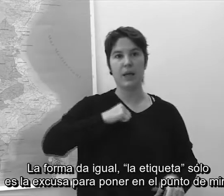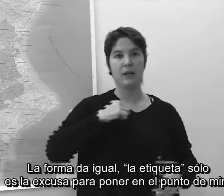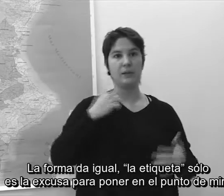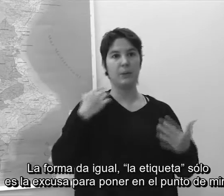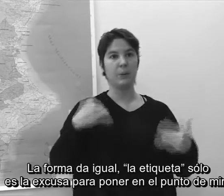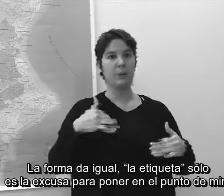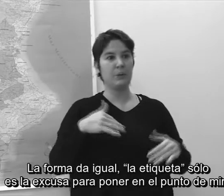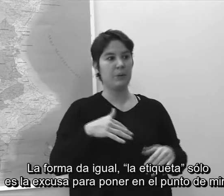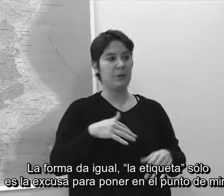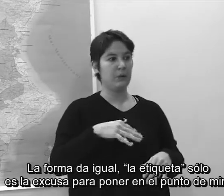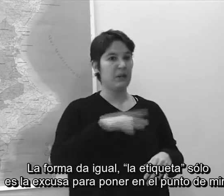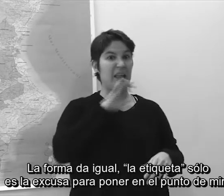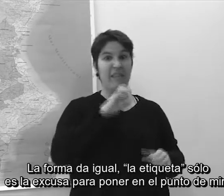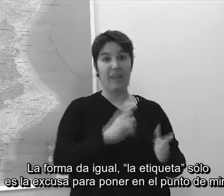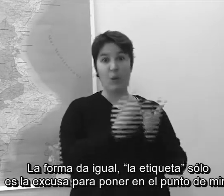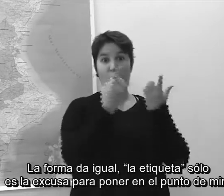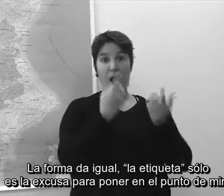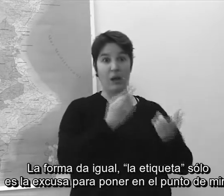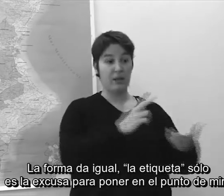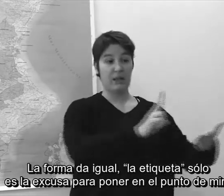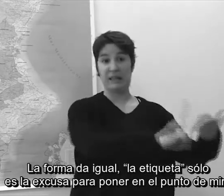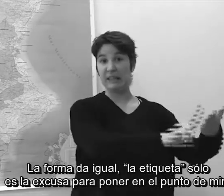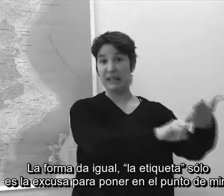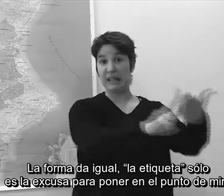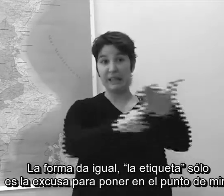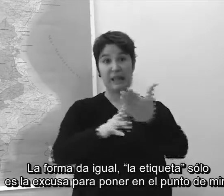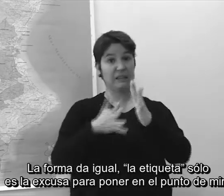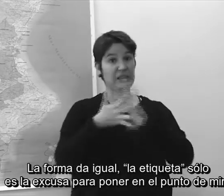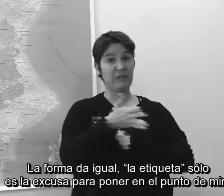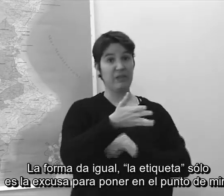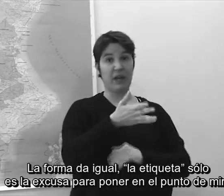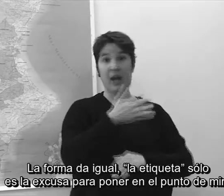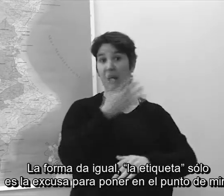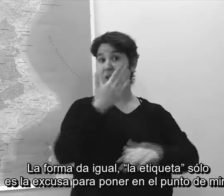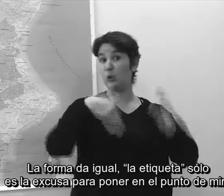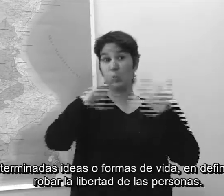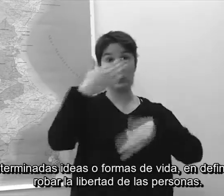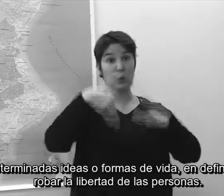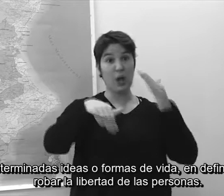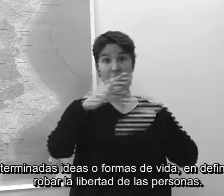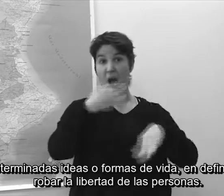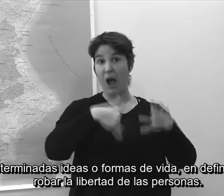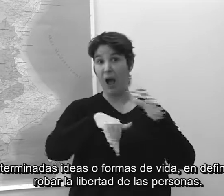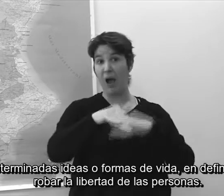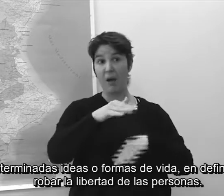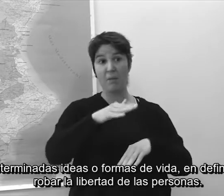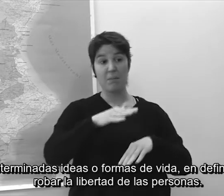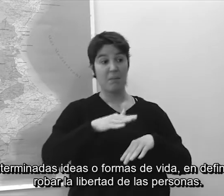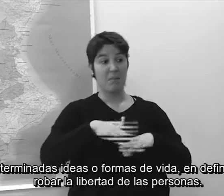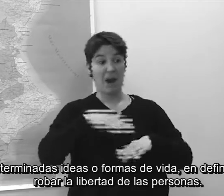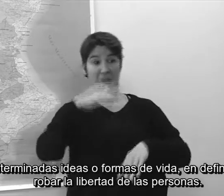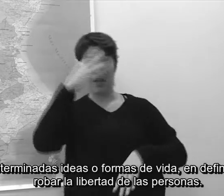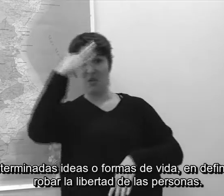L'etiqueta només és l'excusa per a posar en el punt de mira determinades idees o formes de vida.